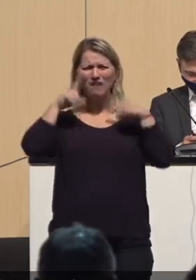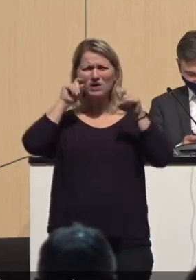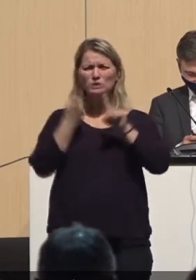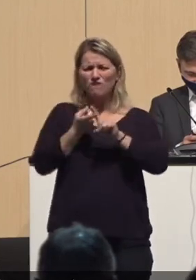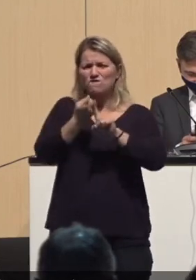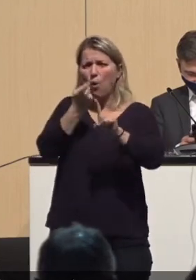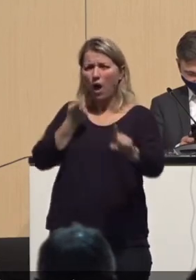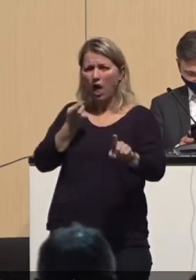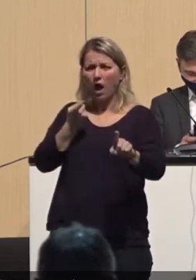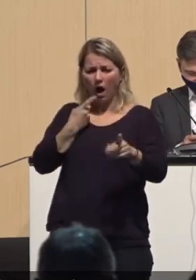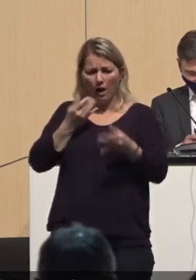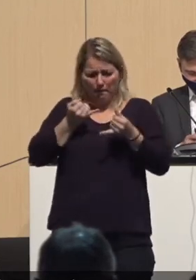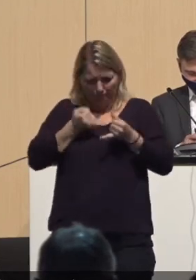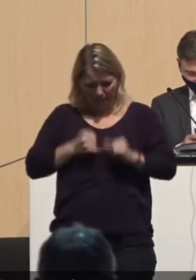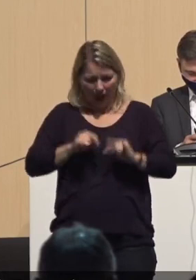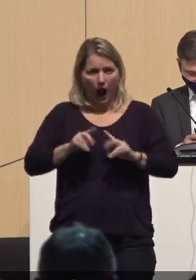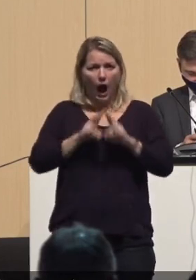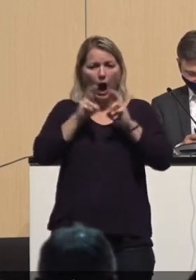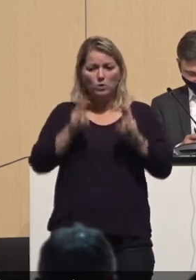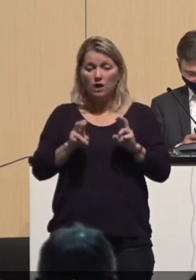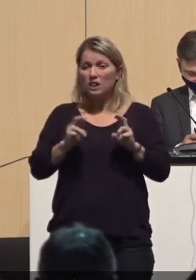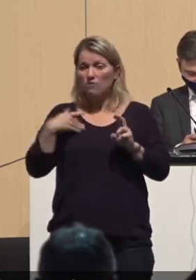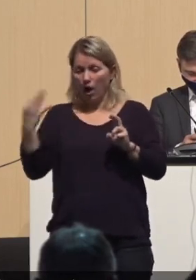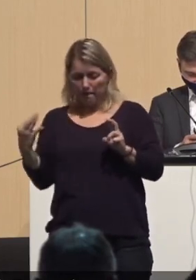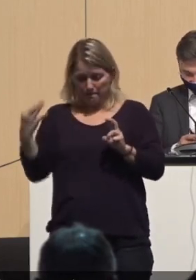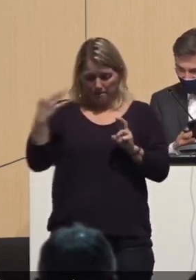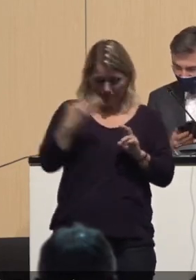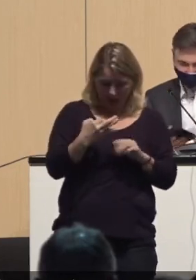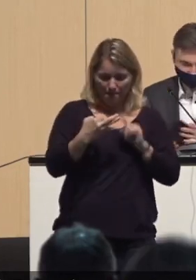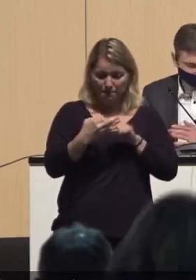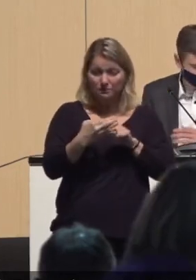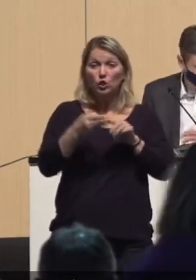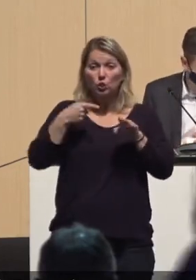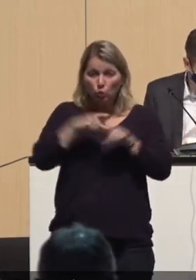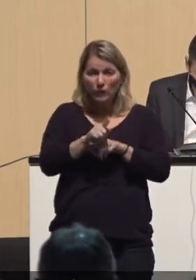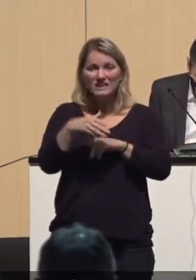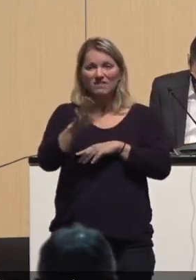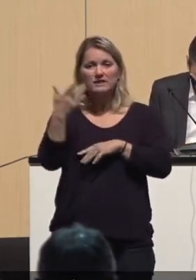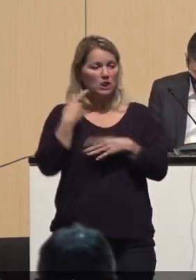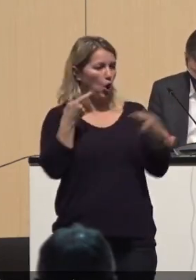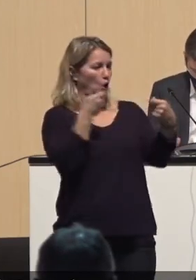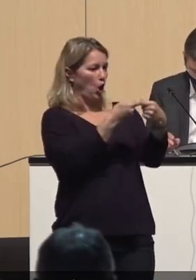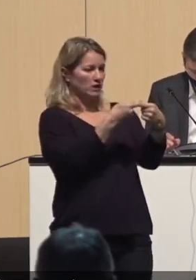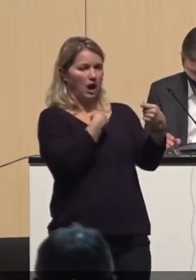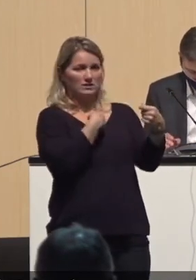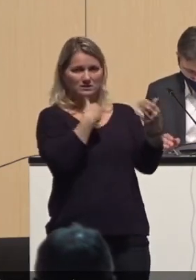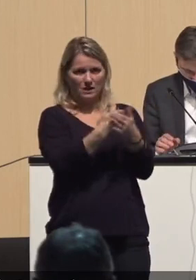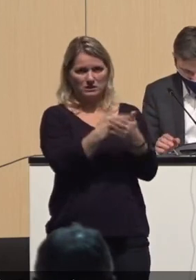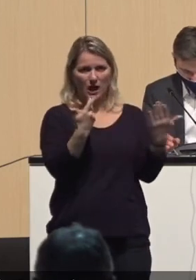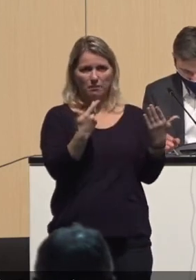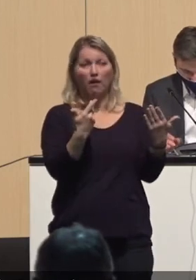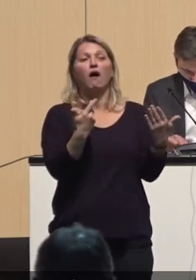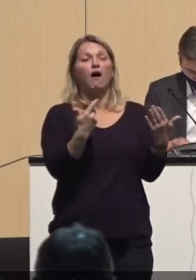geboren. Das Virus wird in die Haushalte reingetragen durch Menschen wie Sie. Und die Menschen haben sich halt